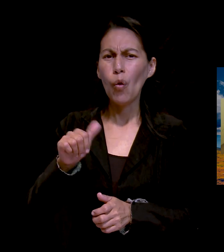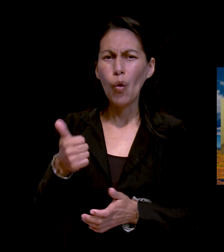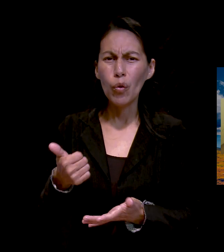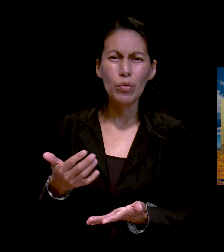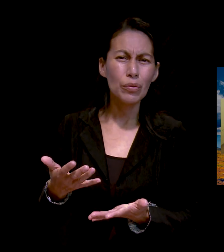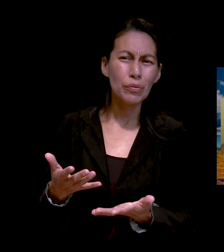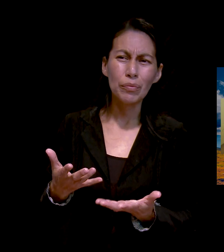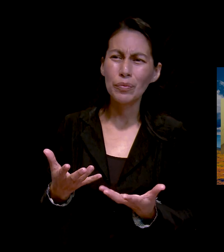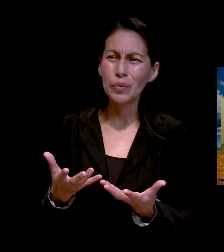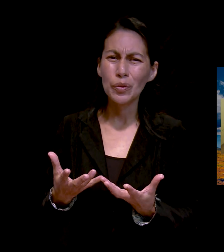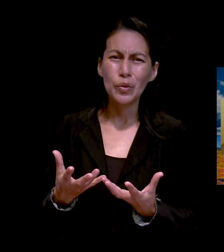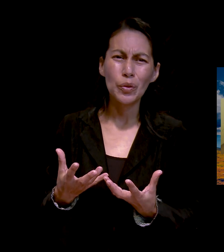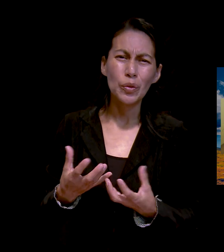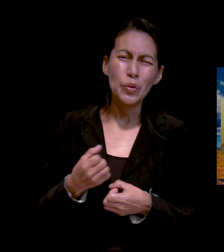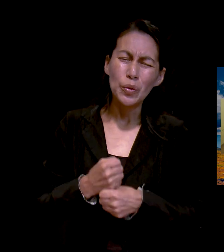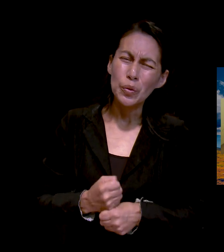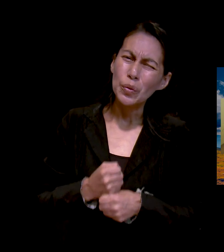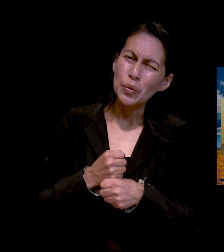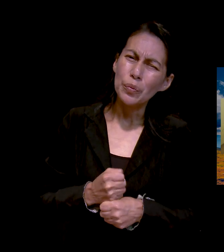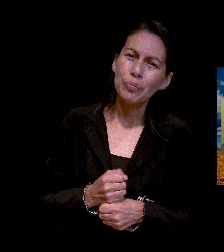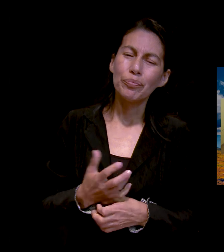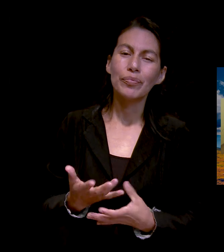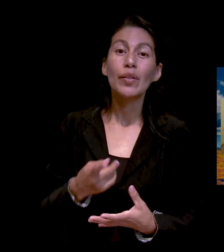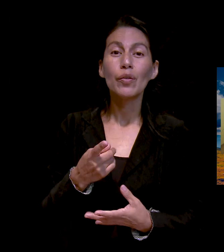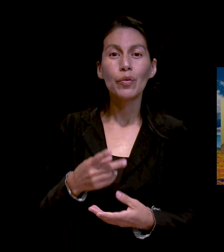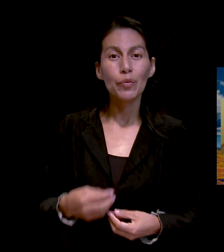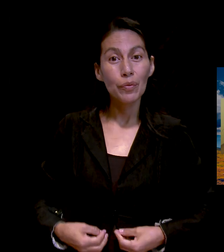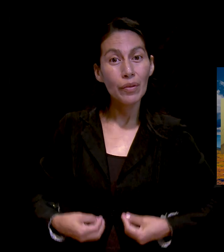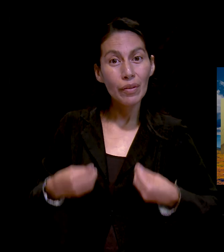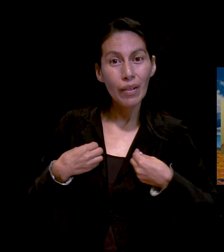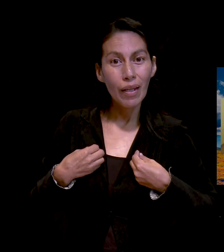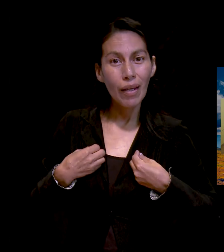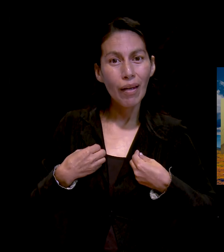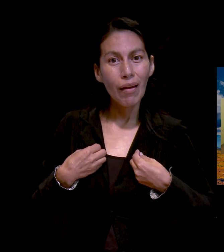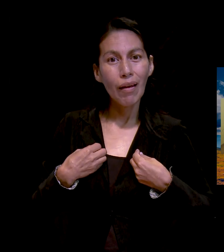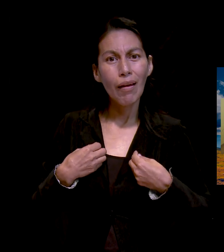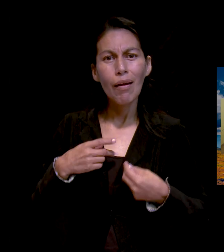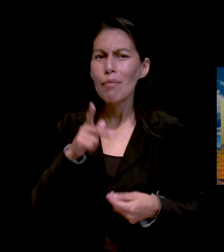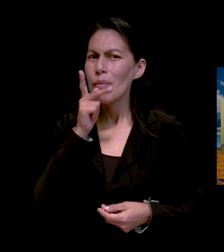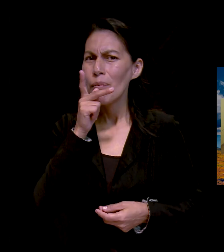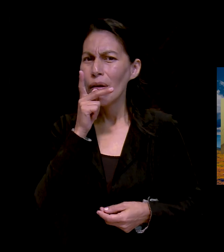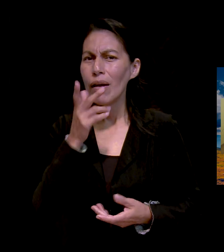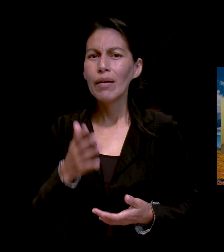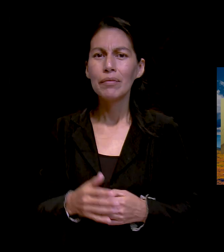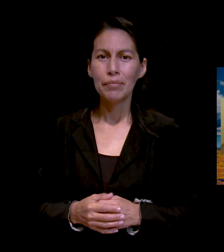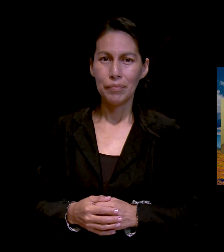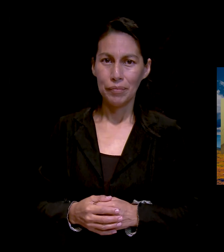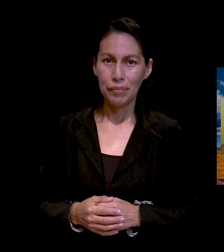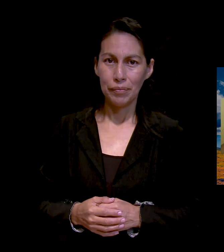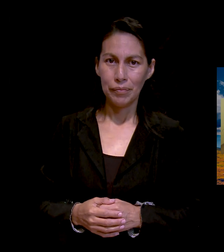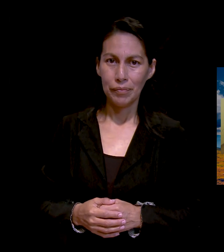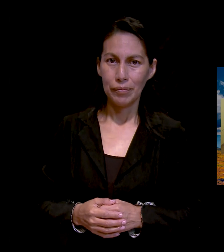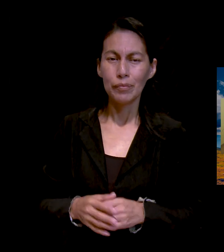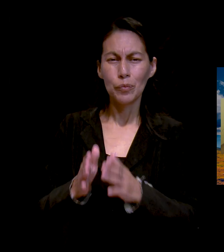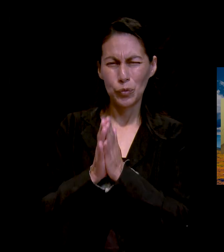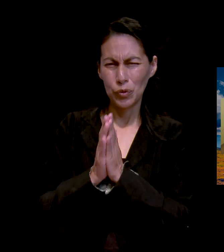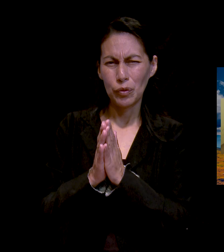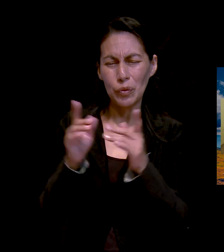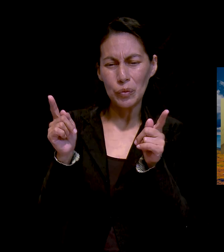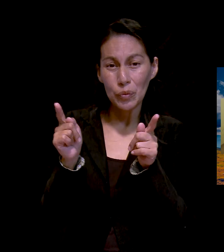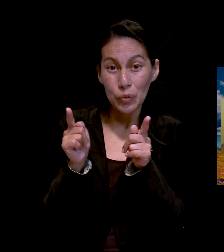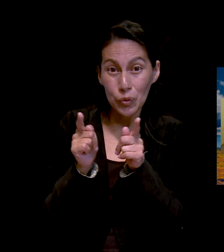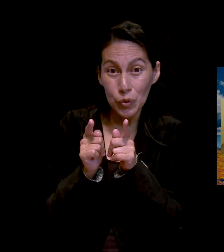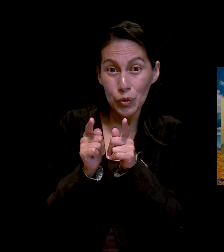en tu vida respecto a tu papá en este caso. Cuéntanos algo muy resumido porque